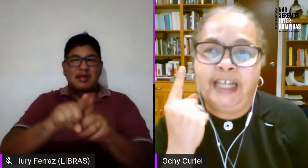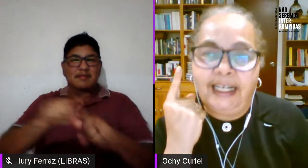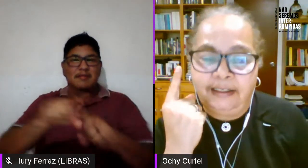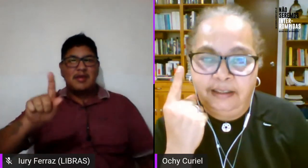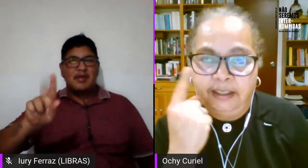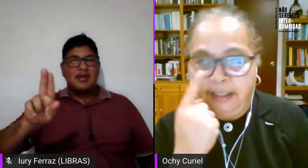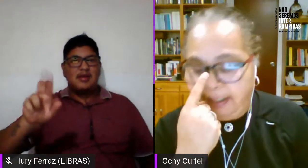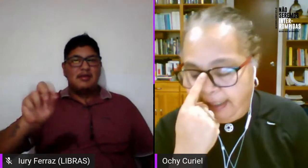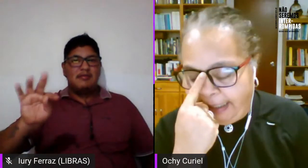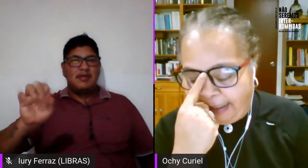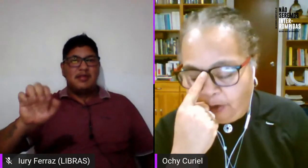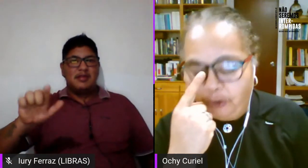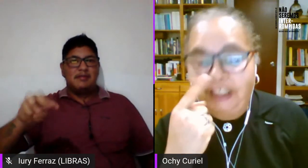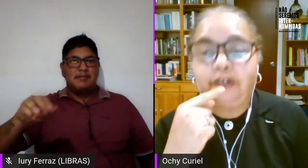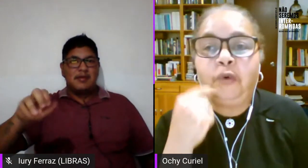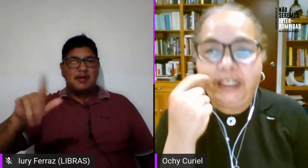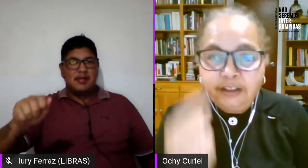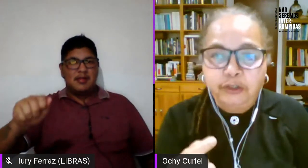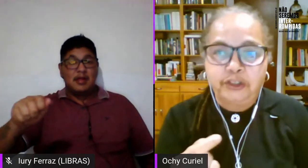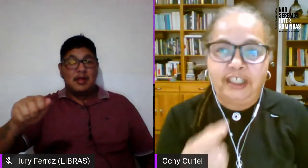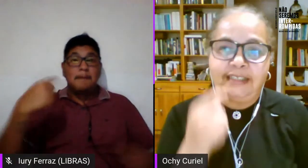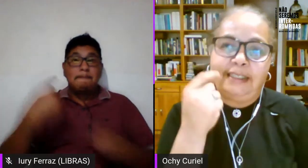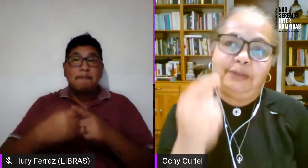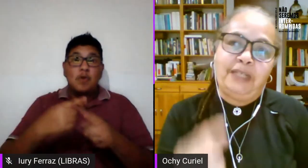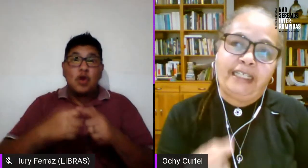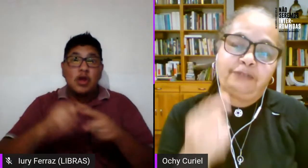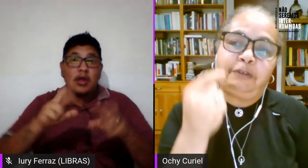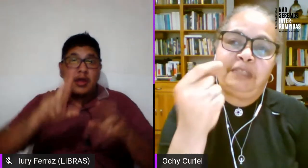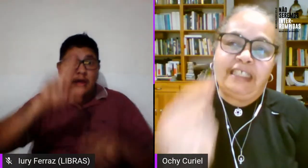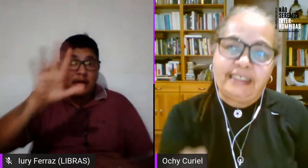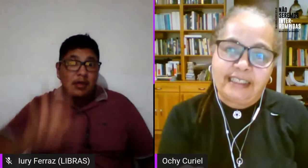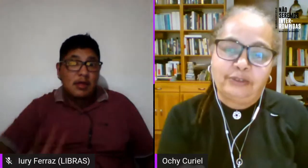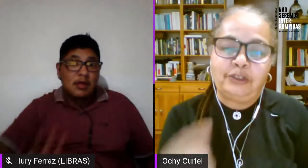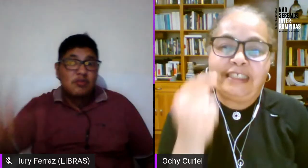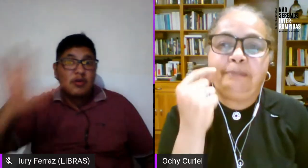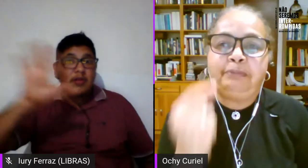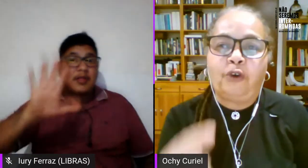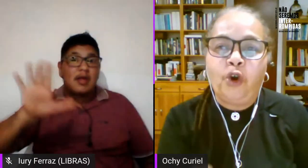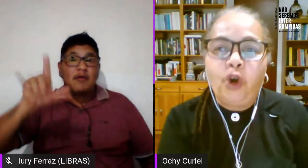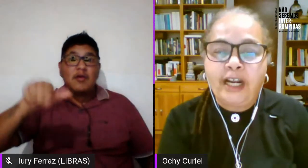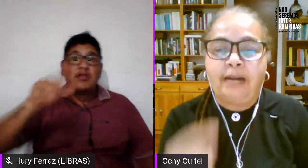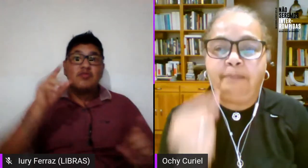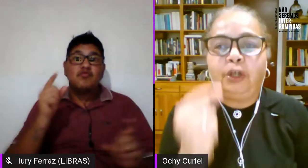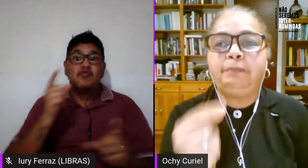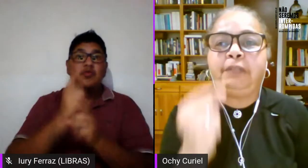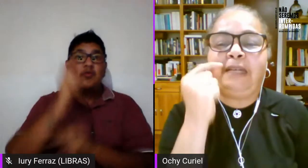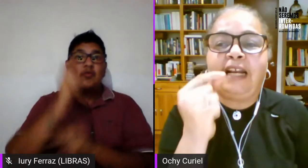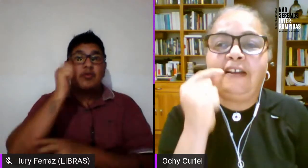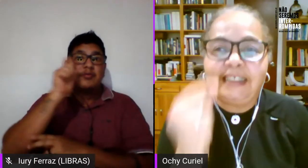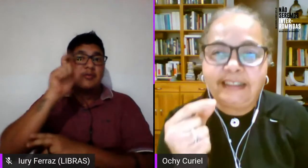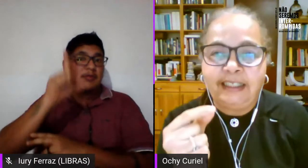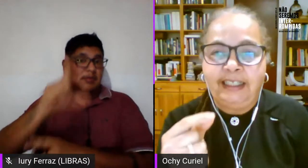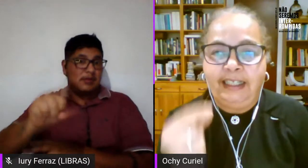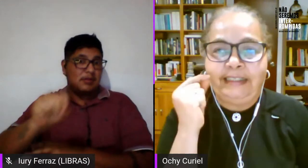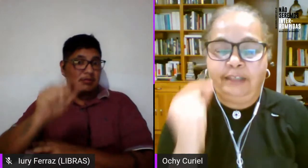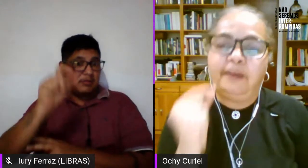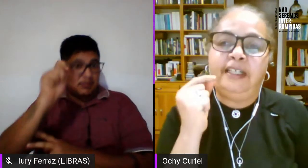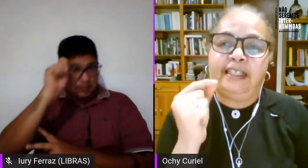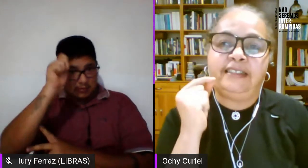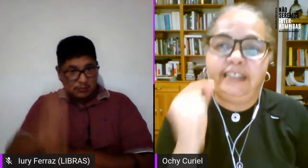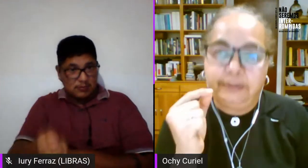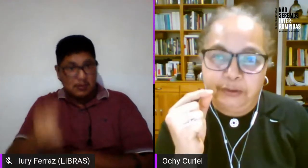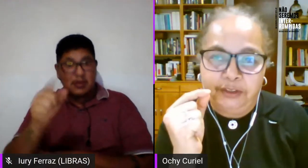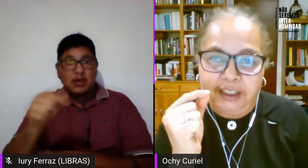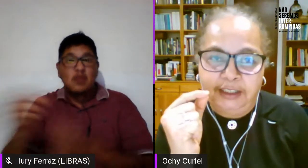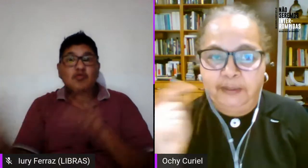regional en los encuentros de las lesbianas feministas donde se coloca por primera vez el